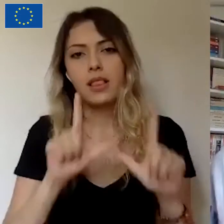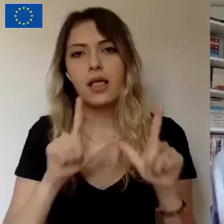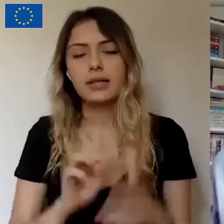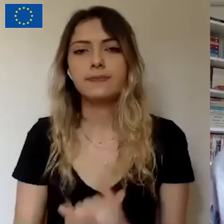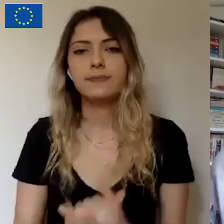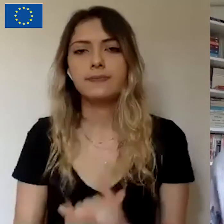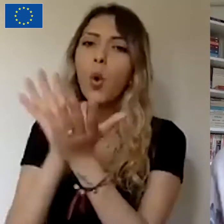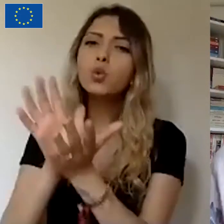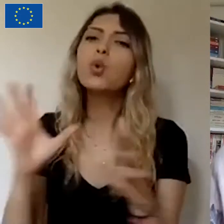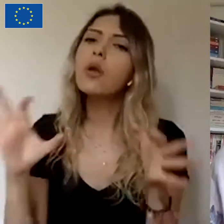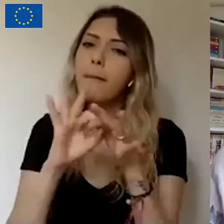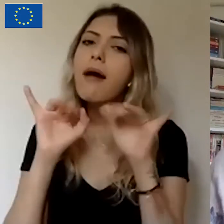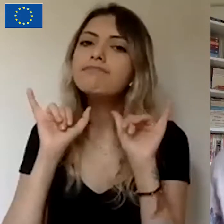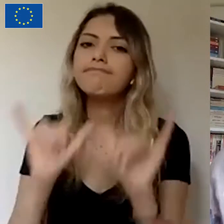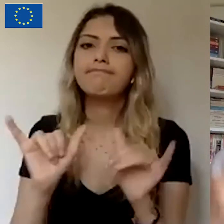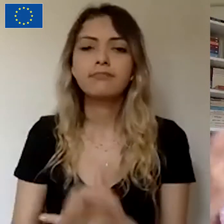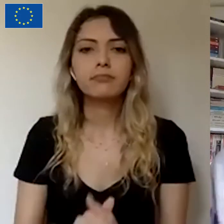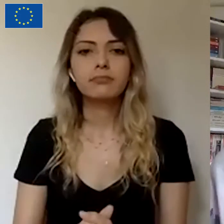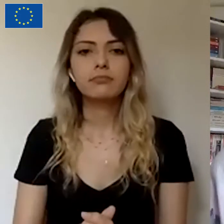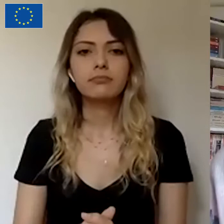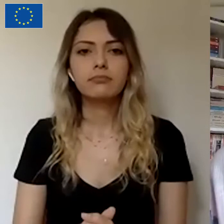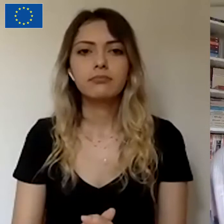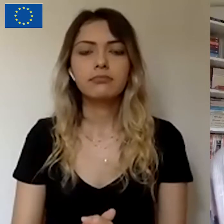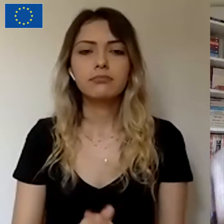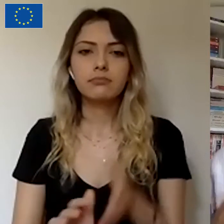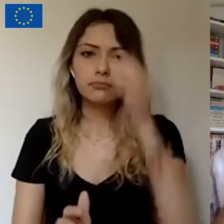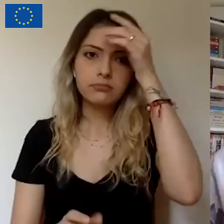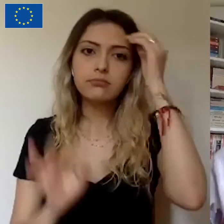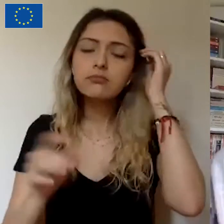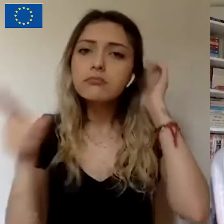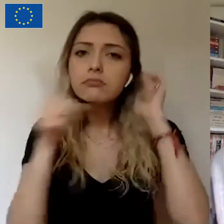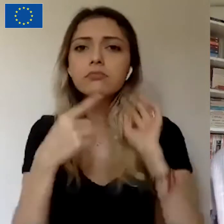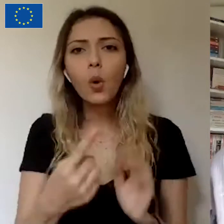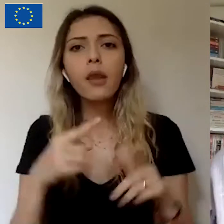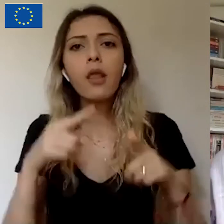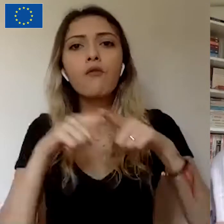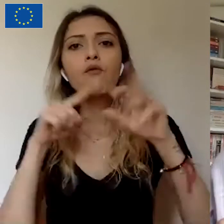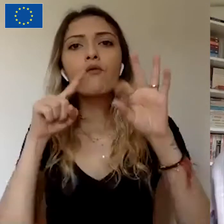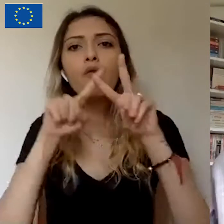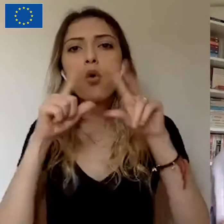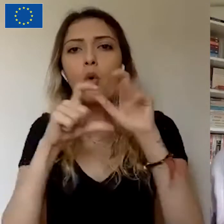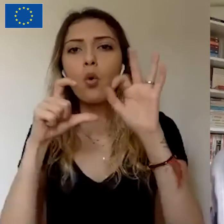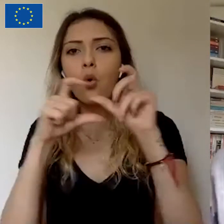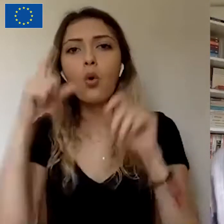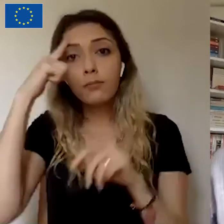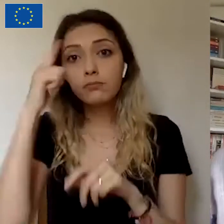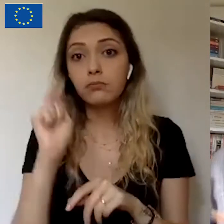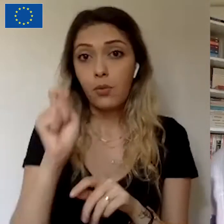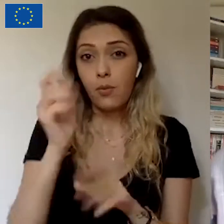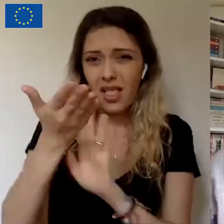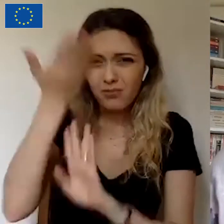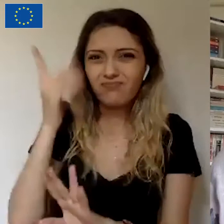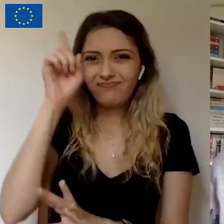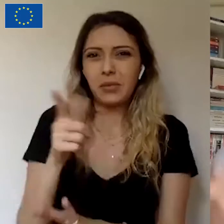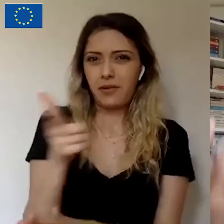Tamam. Çok teşekkürler. Şimdi siz dediniz ki Nipongogo'ya da başvururken bir video çekmenizi istiyoruz dediniz. Şimdi şeyi biliyoruz.